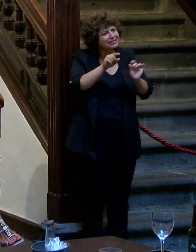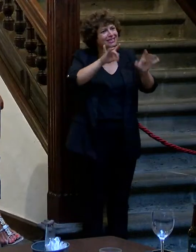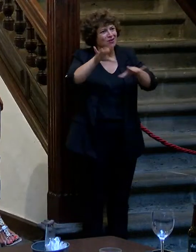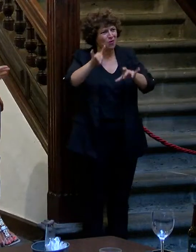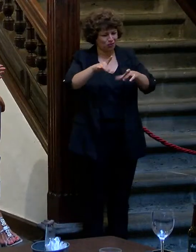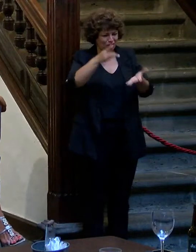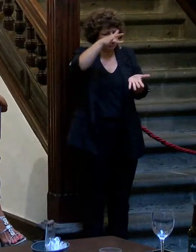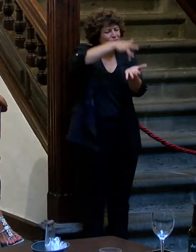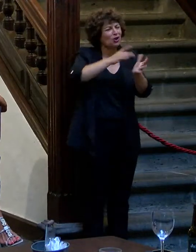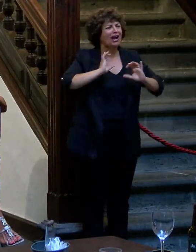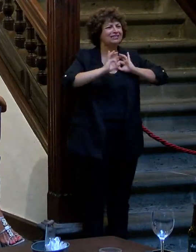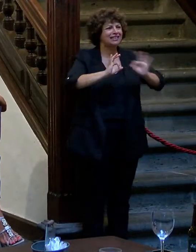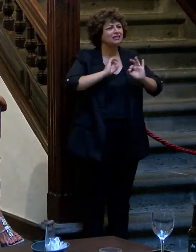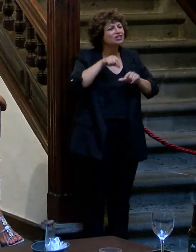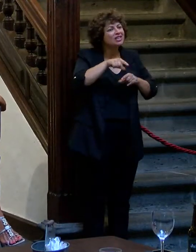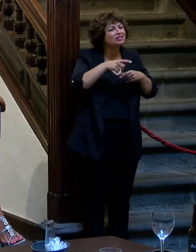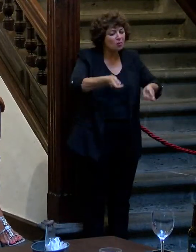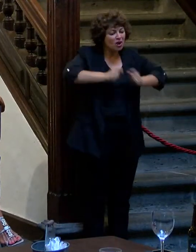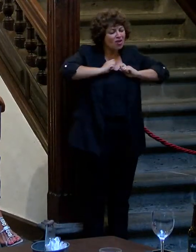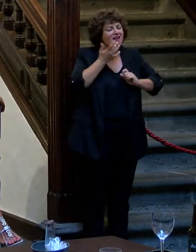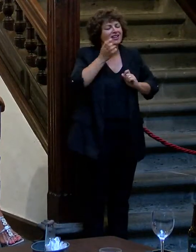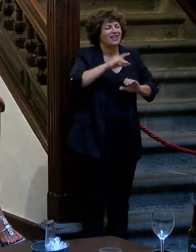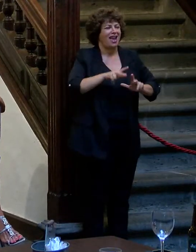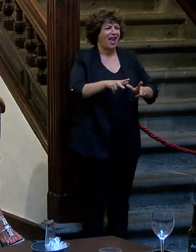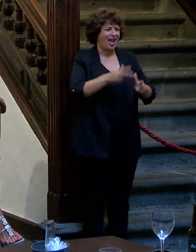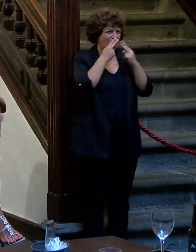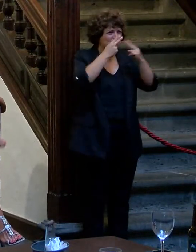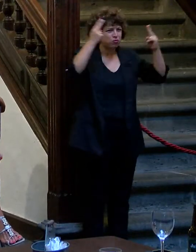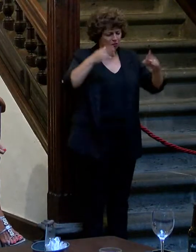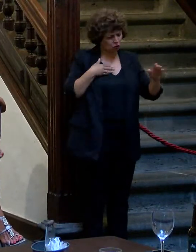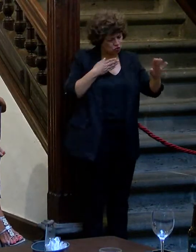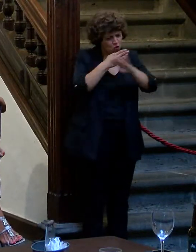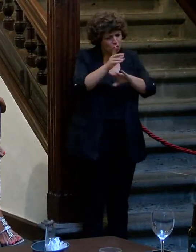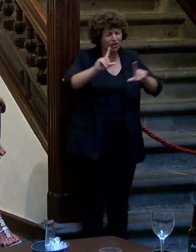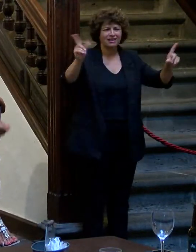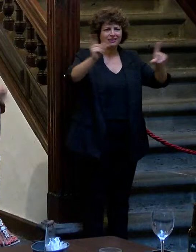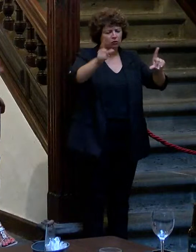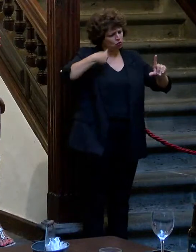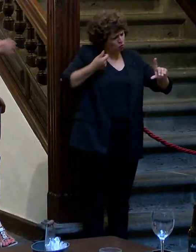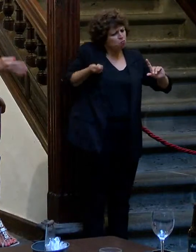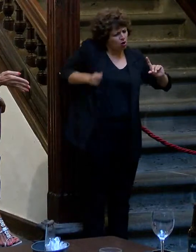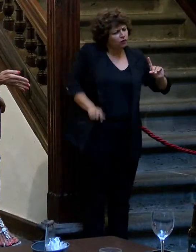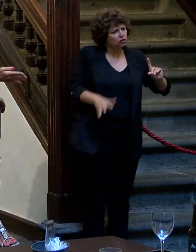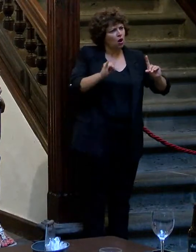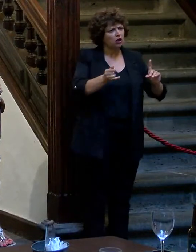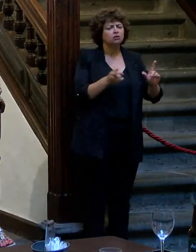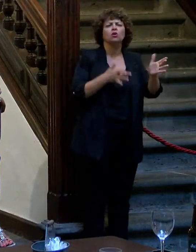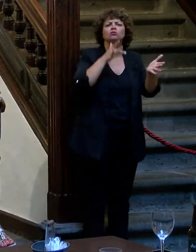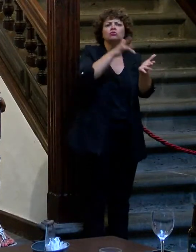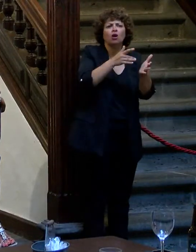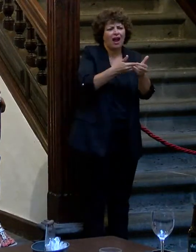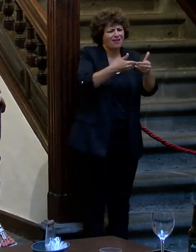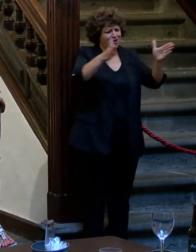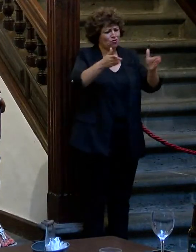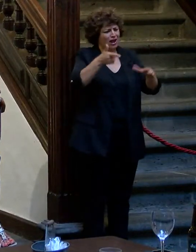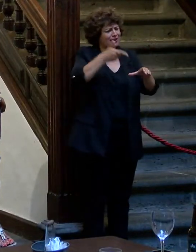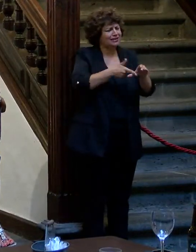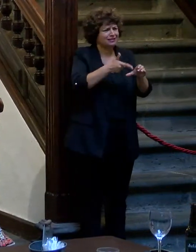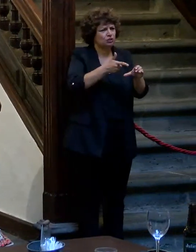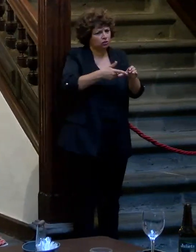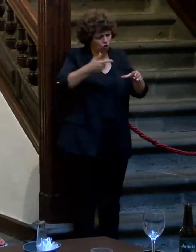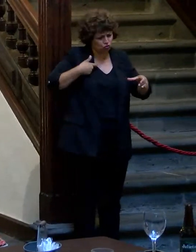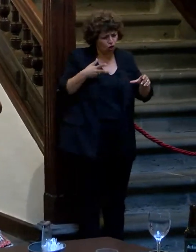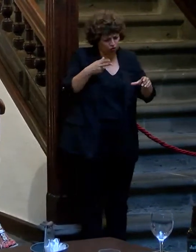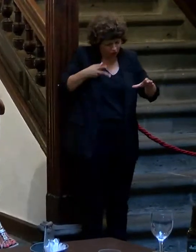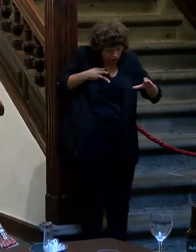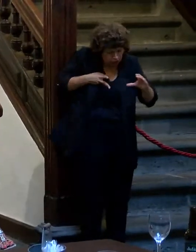función y eso te lo da el público, no te lo da nada. Yo voy a televisión y soy una profesional y tengo que inaugurar una gasolina y tengo que llevar la cinta y las tijeras, yo